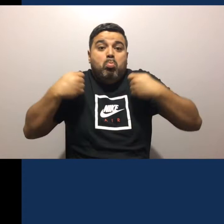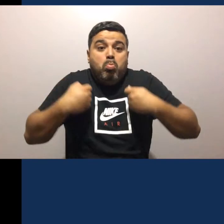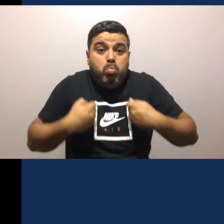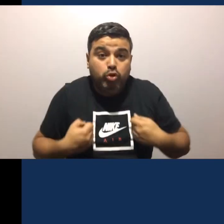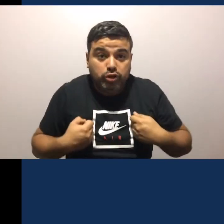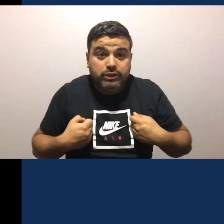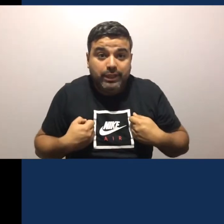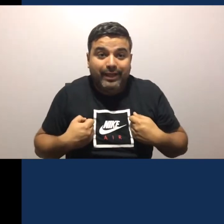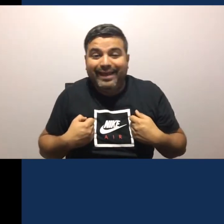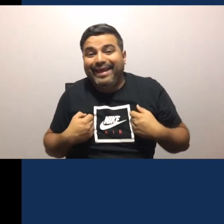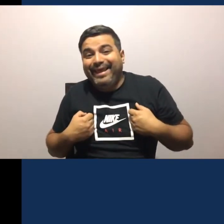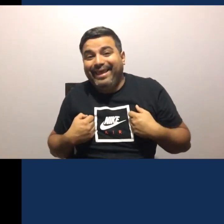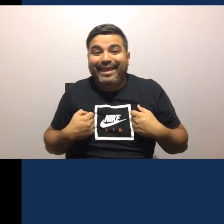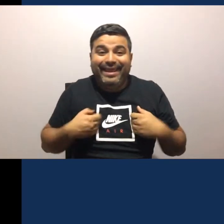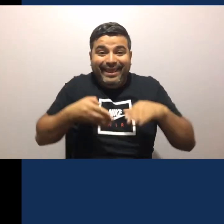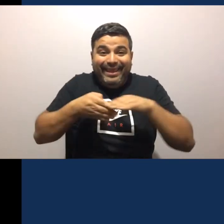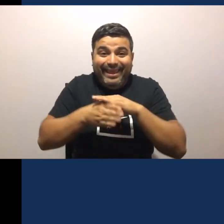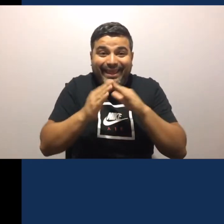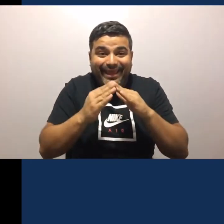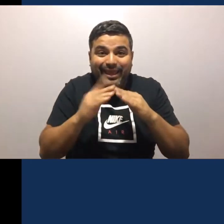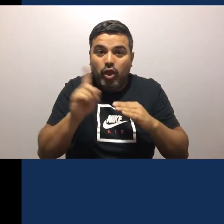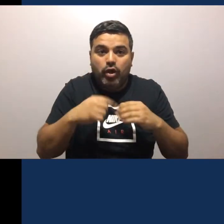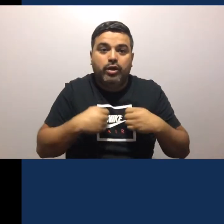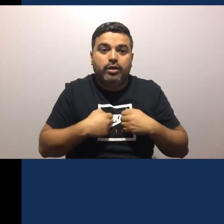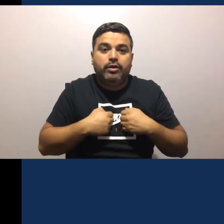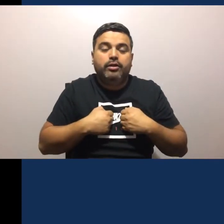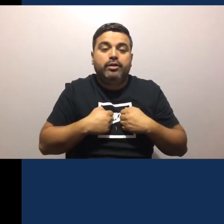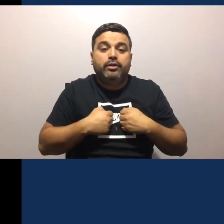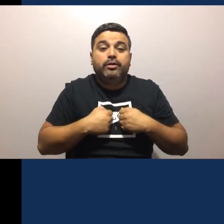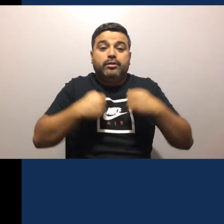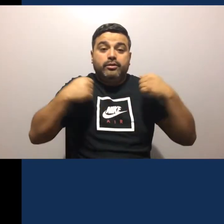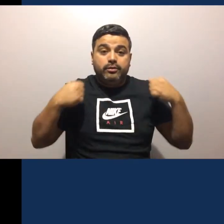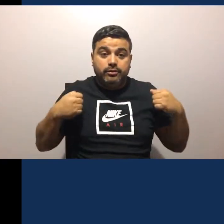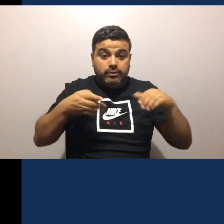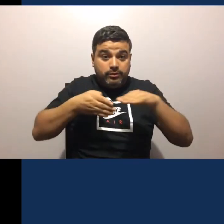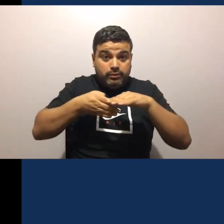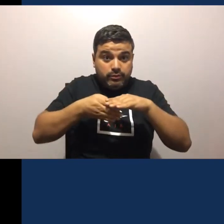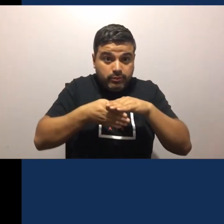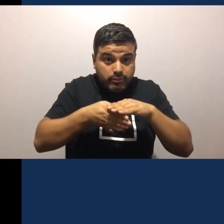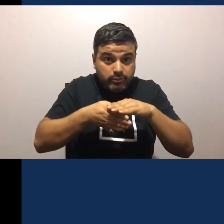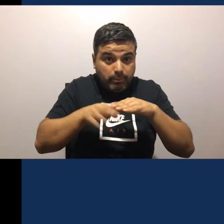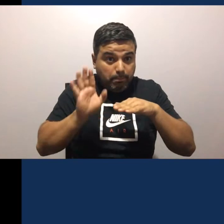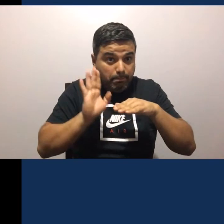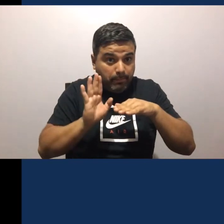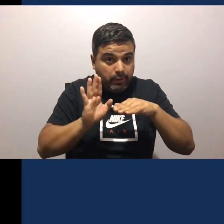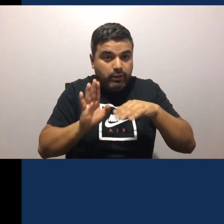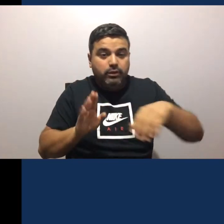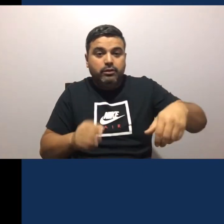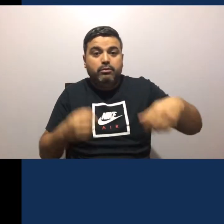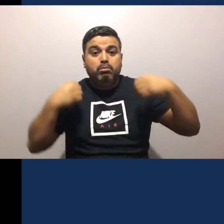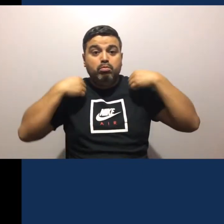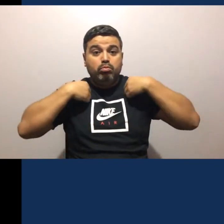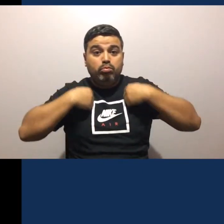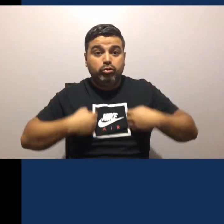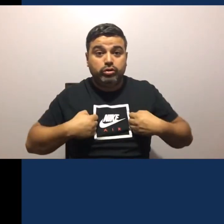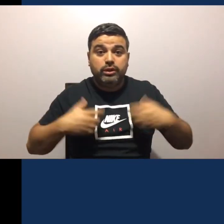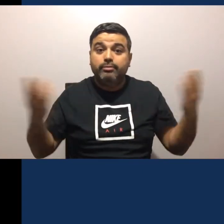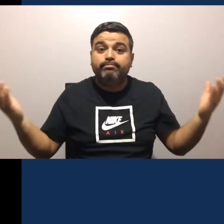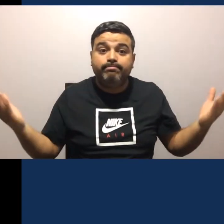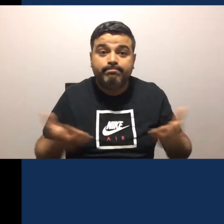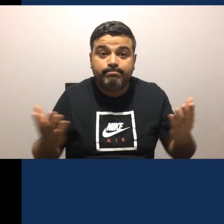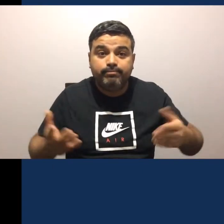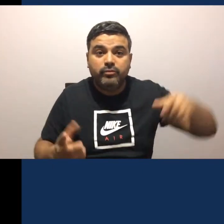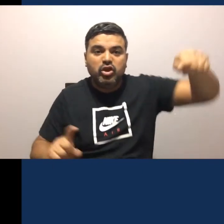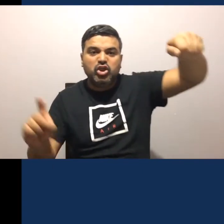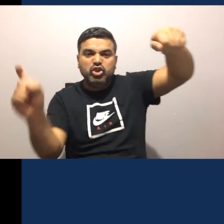Si traes una mochila No ingreses A la casa Con ella En la entrada Sácatela Y